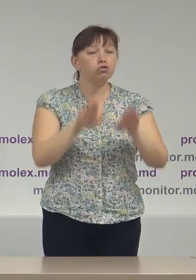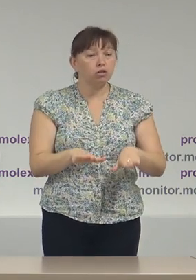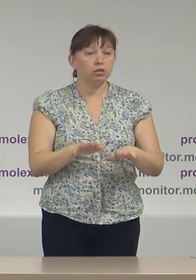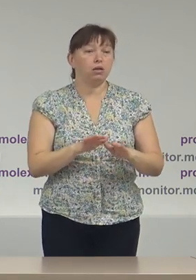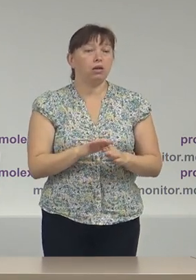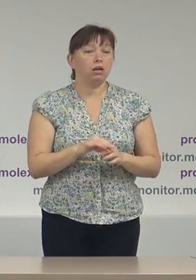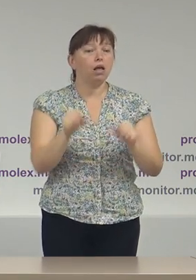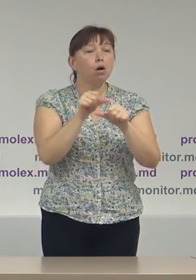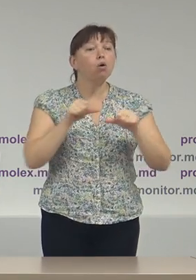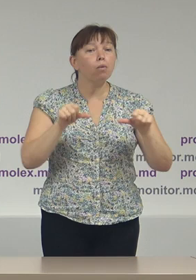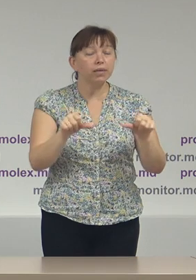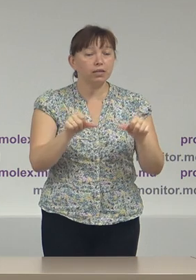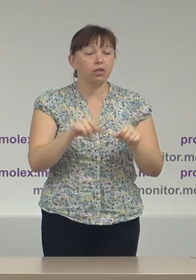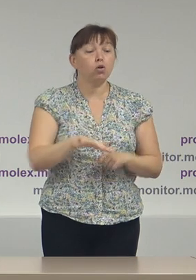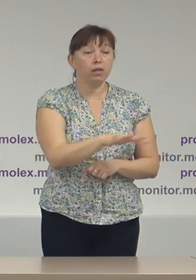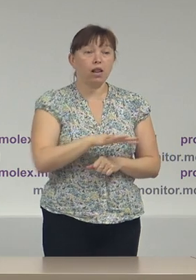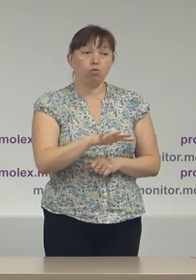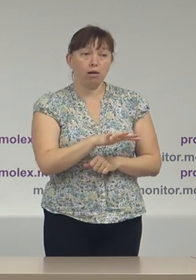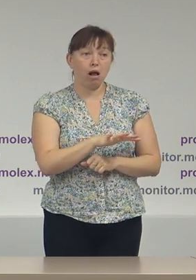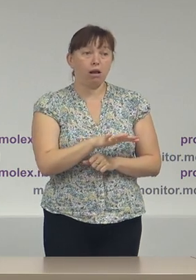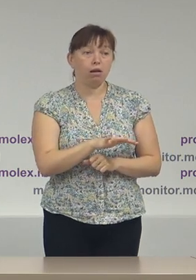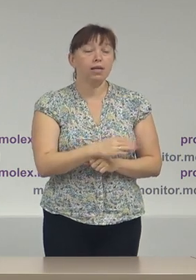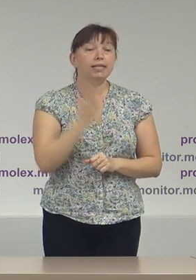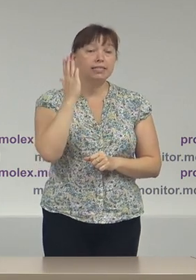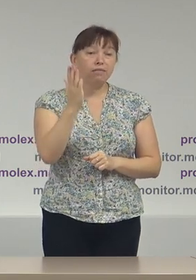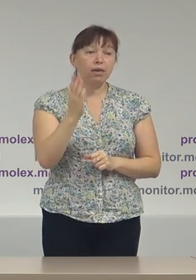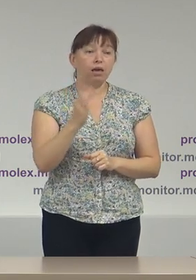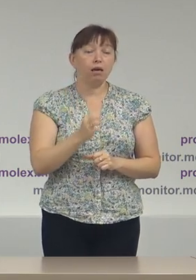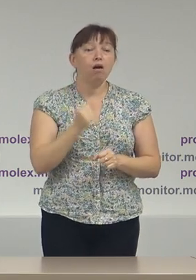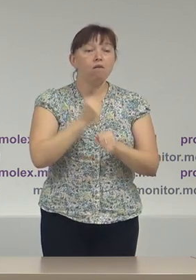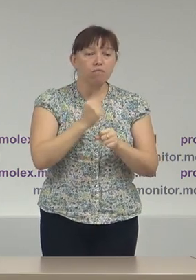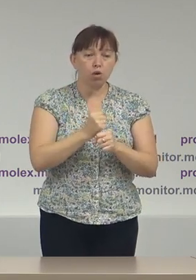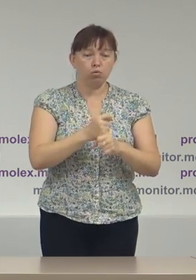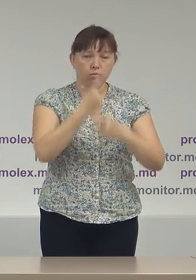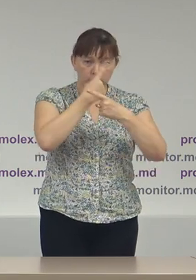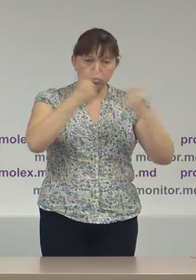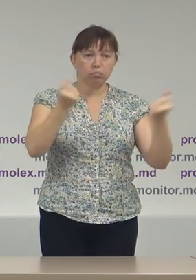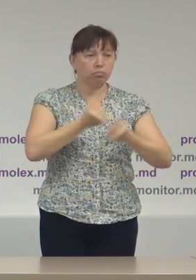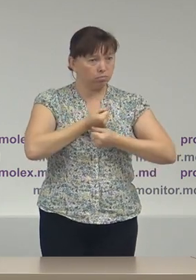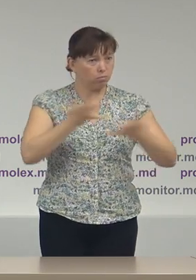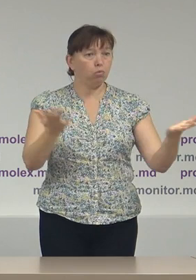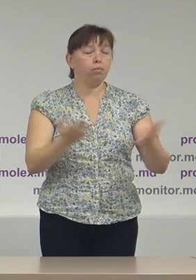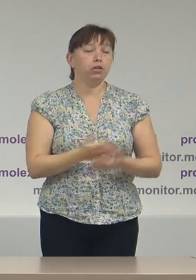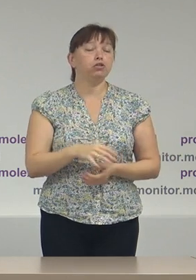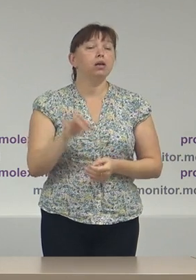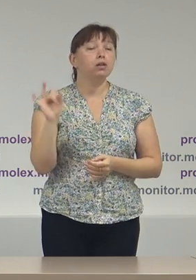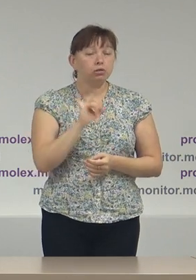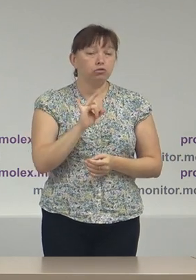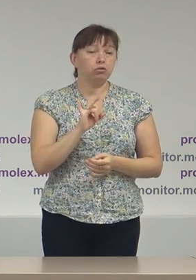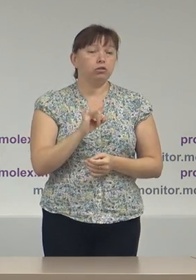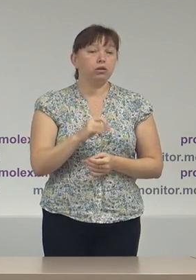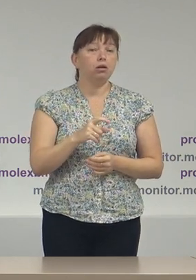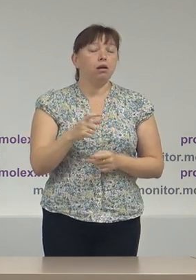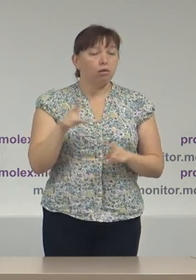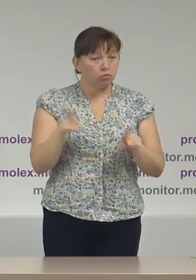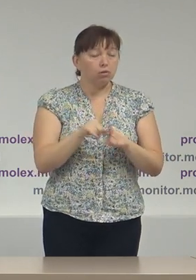comisiilor teritoriale să fie făcute publici imediat mai mult ca atât eu cred că ar